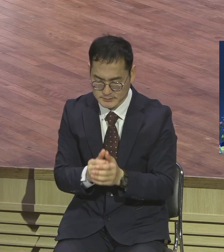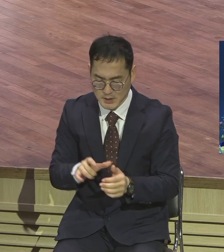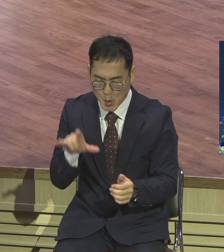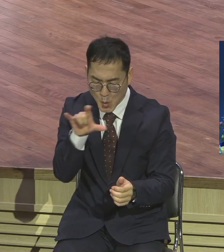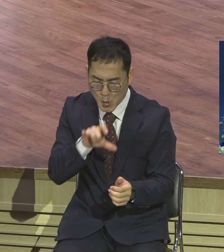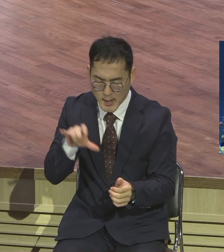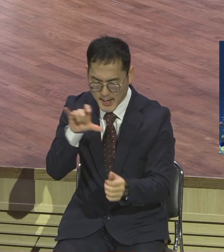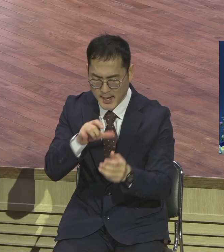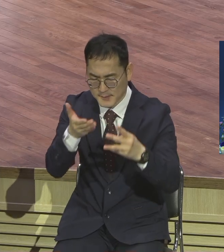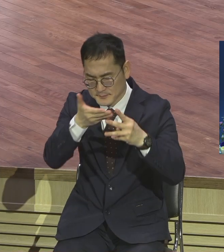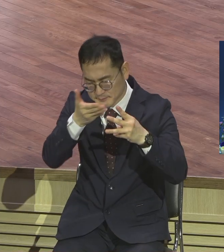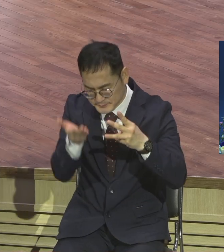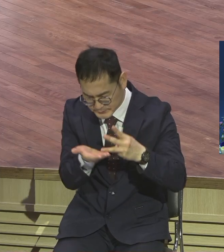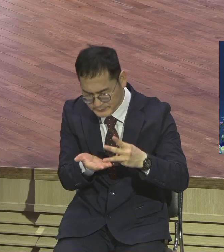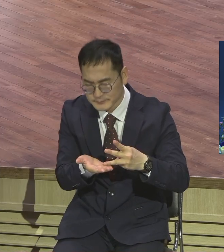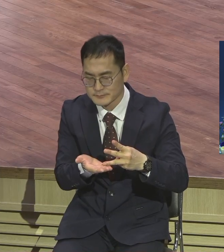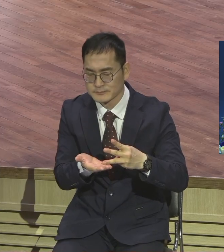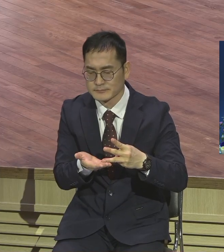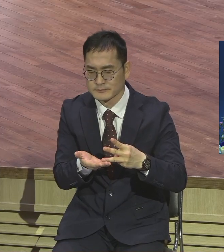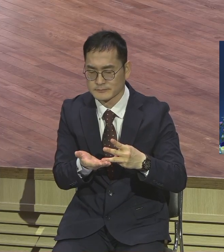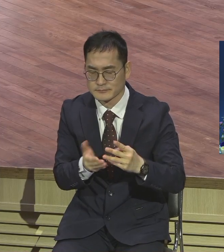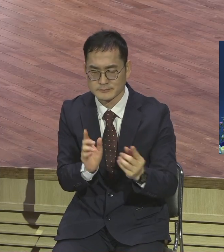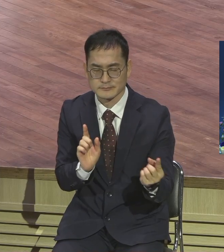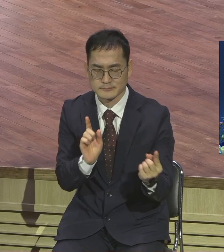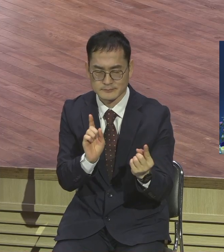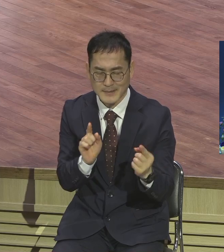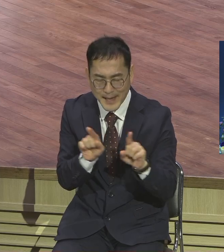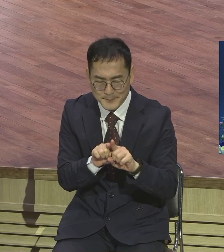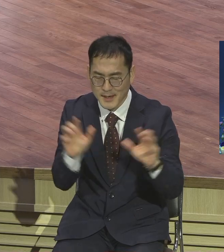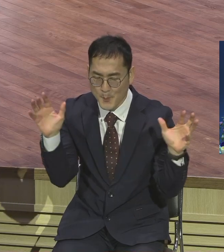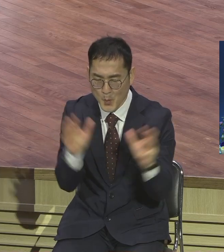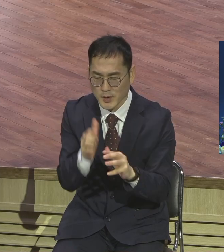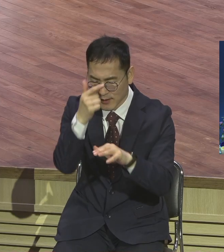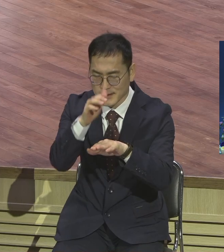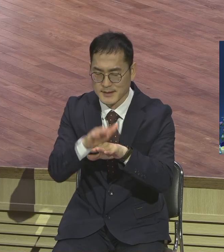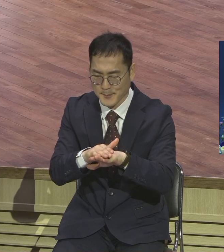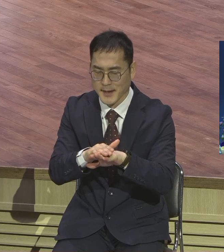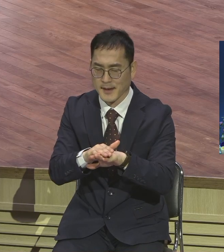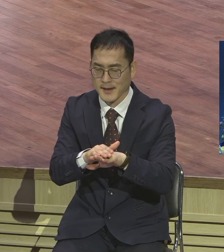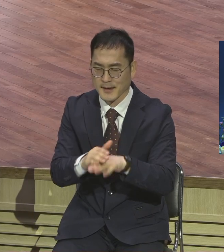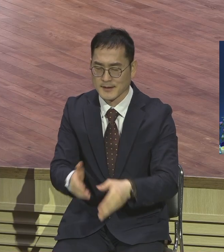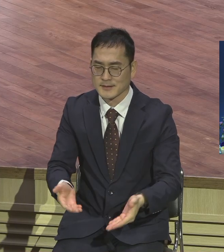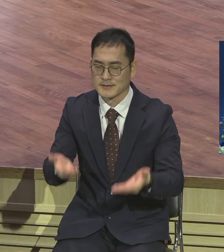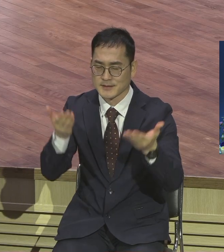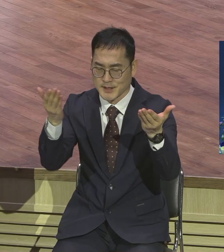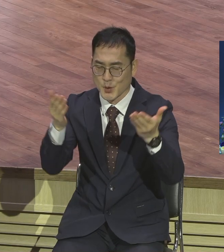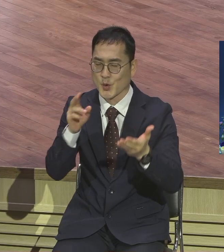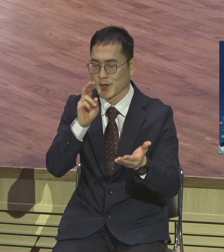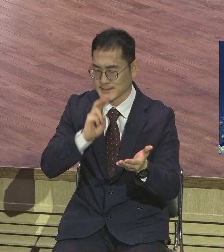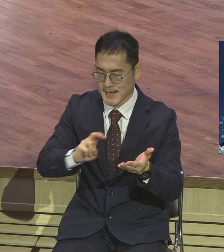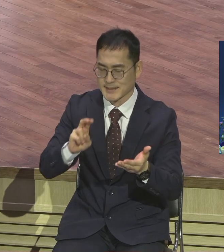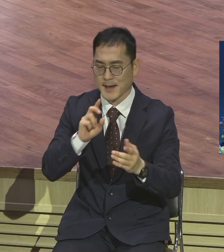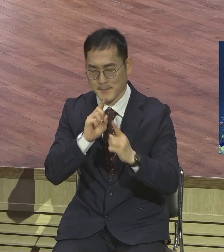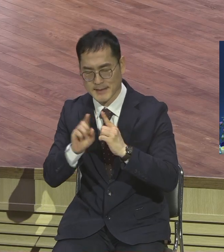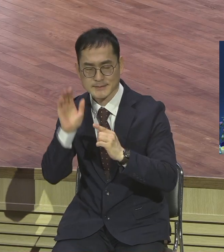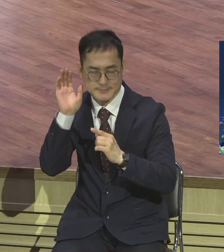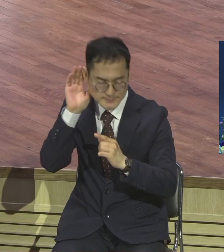1단계로 내려오므로 함께 대면 예배 들이게 하시고 함께 찬양하고 함께 말씀 듣고 함께 기도할 수 있도록 우리